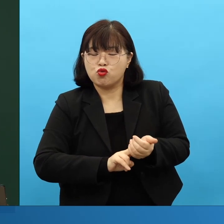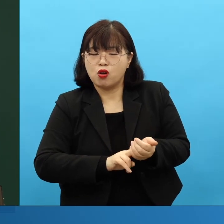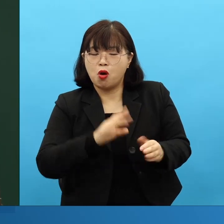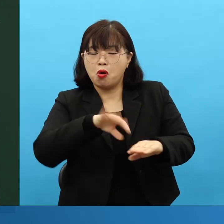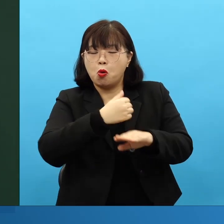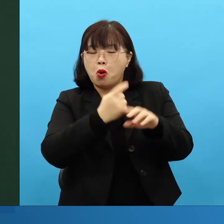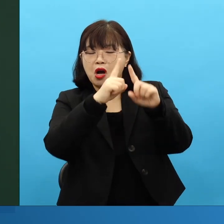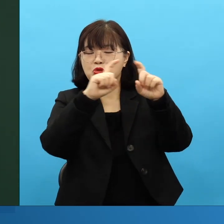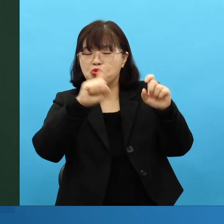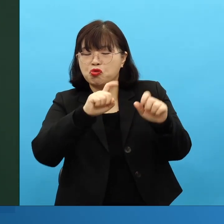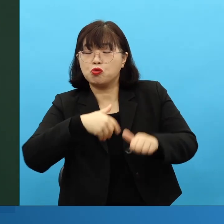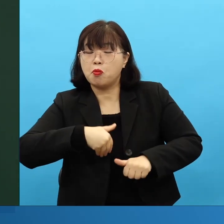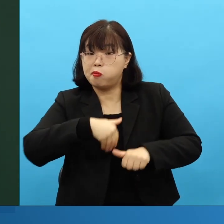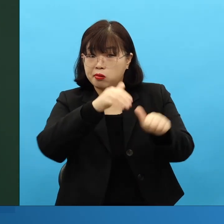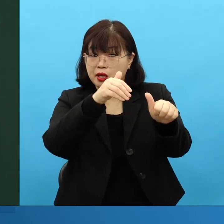그래서 뭘 주어서 보냈습니까?